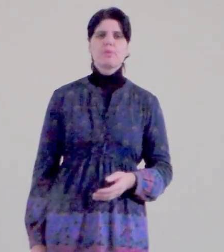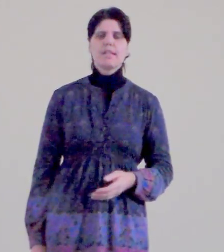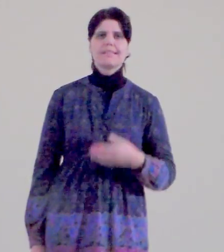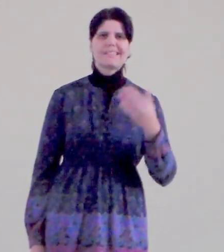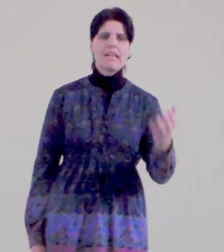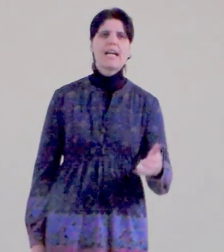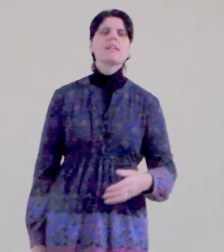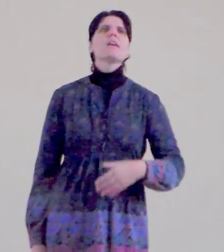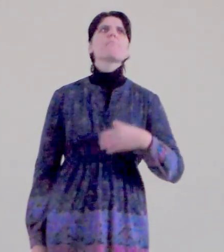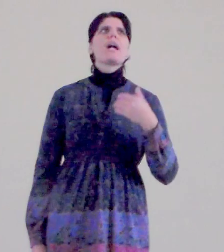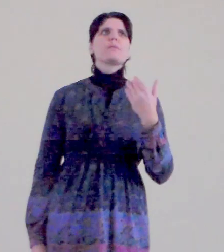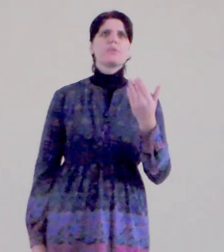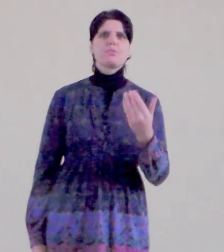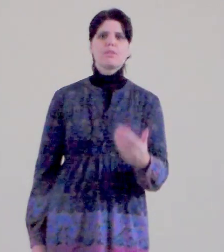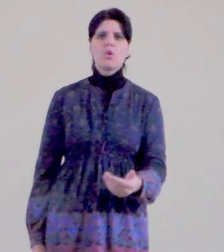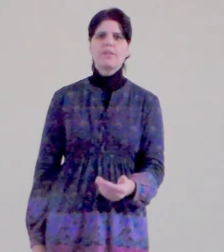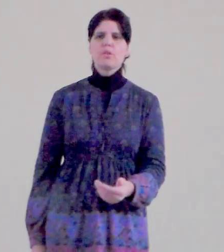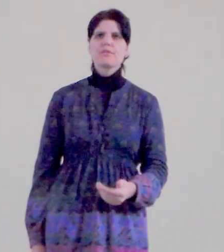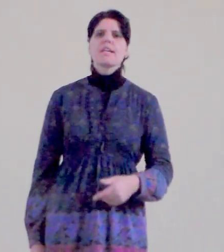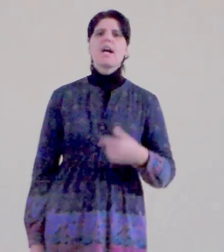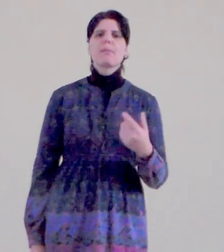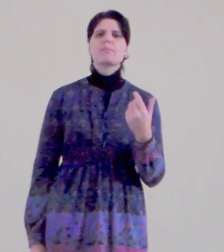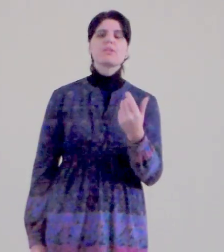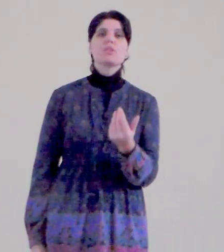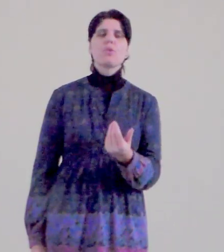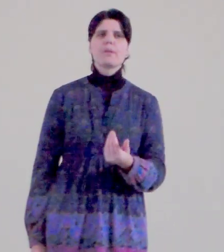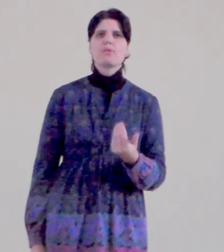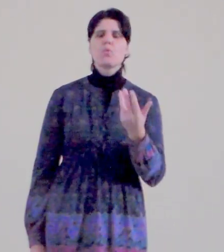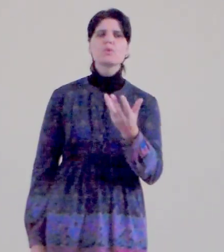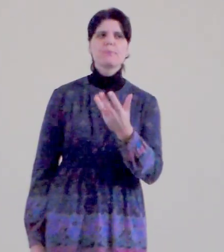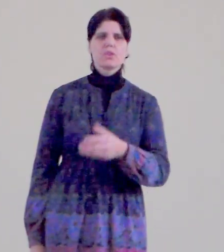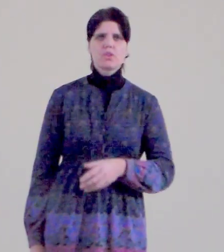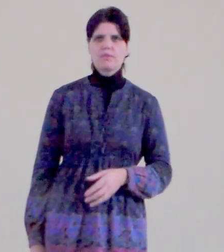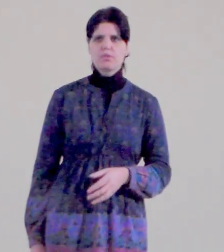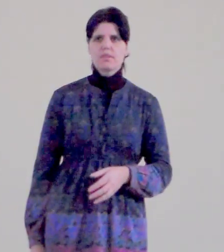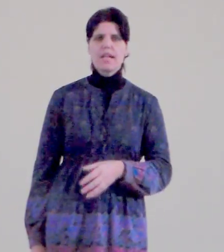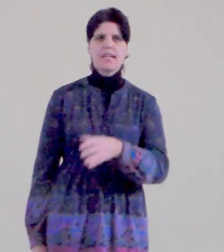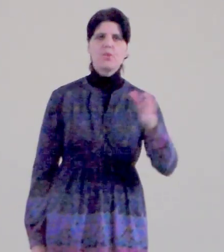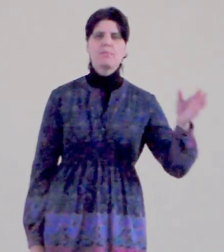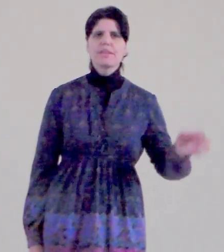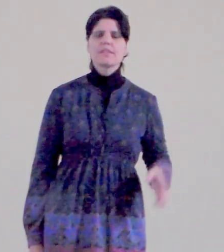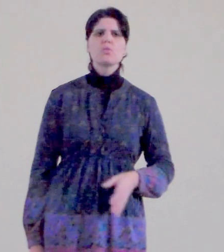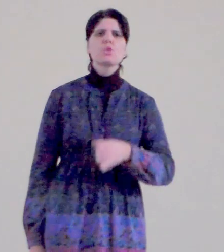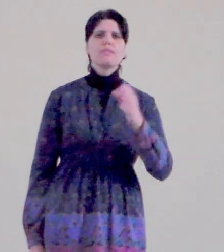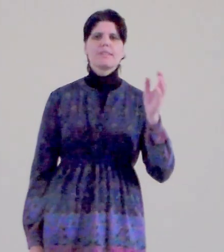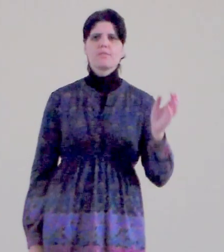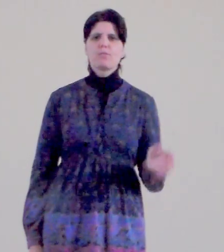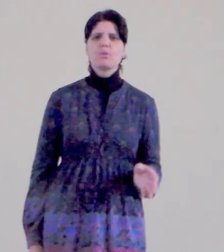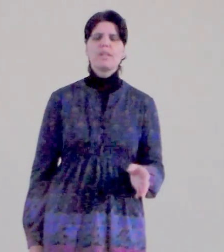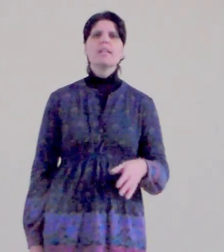provázet zdár, pak budeš v podvojnost a pak budeš žít opravdu úspěšný život, haleluja, budeš si užívat té způvody,